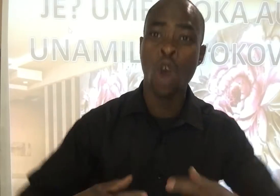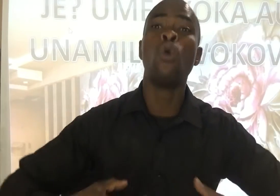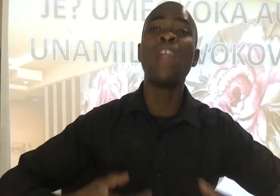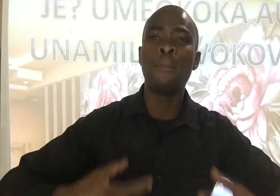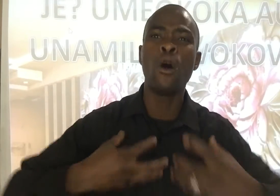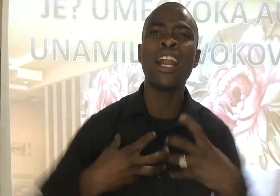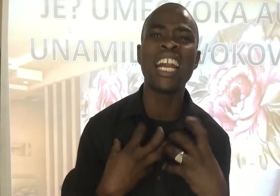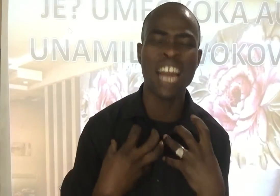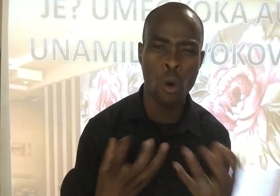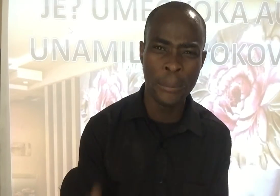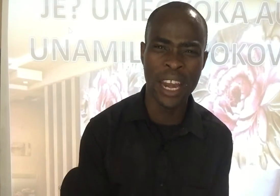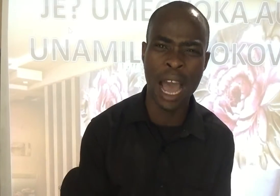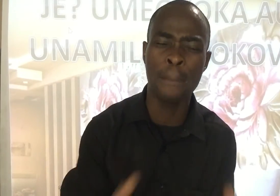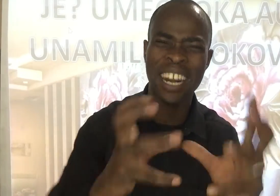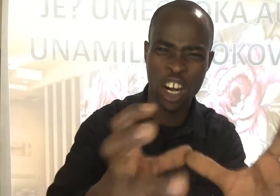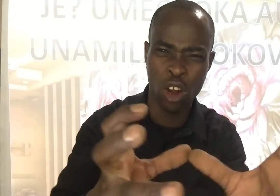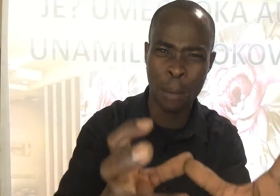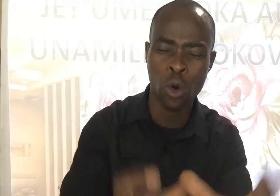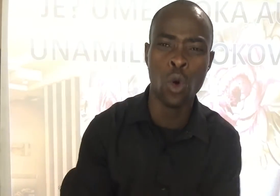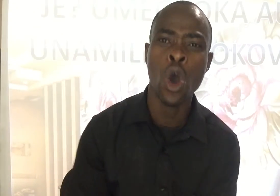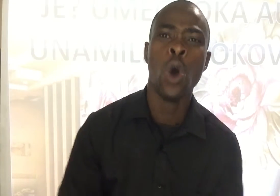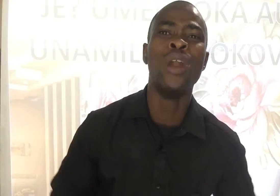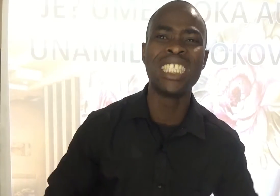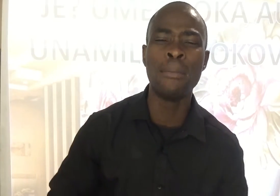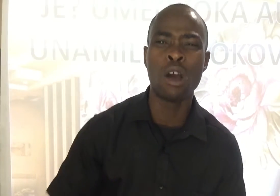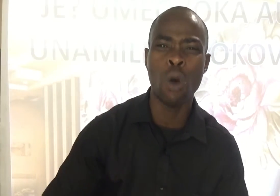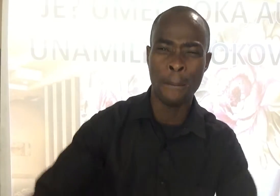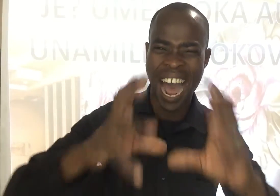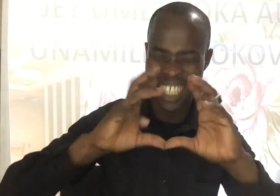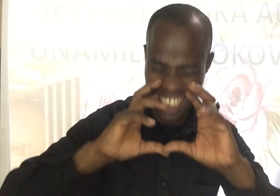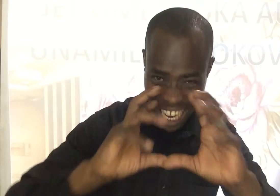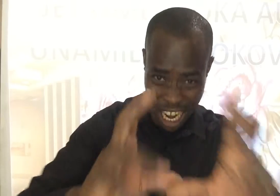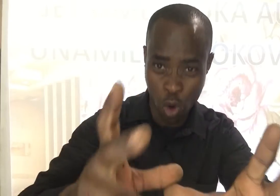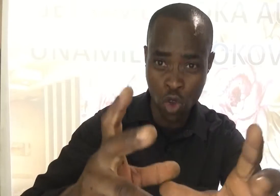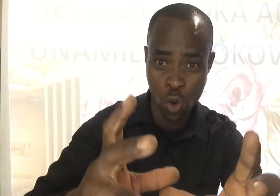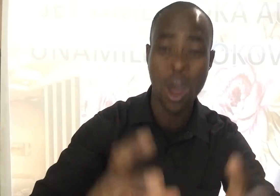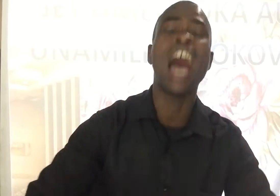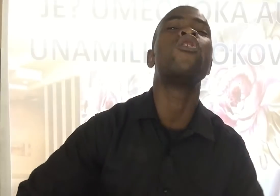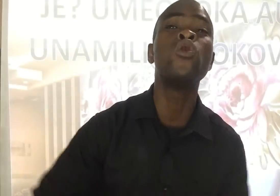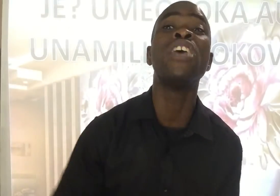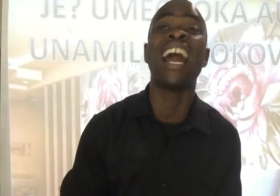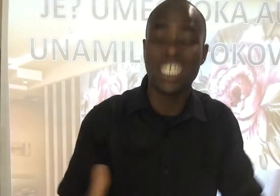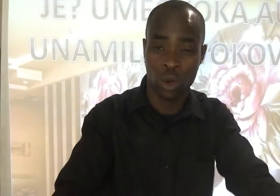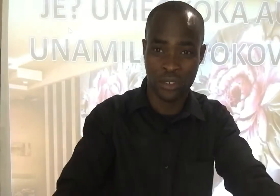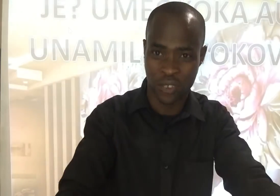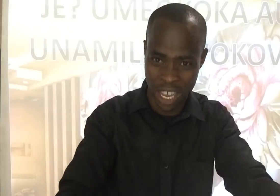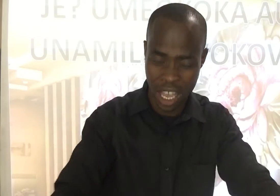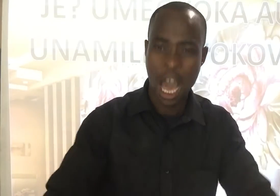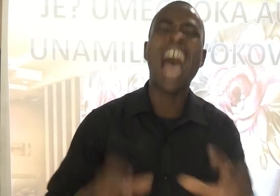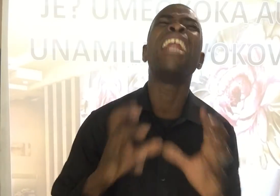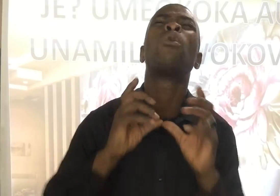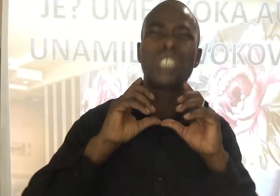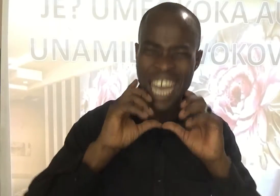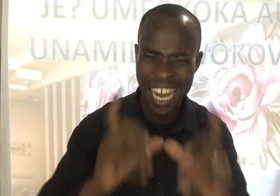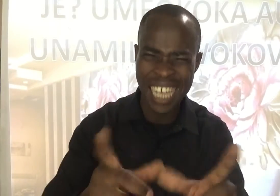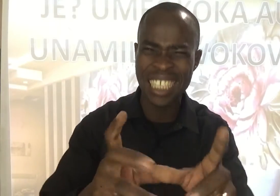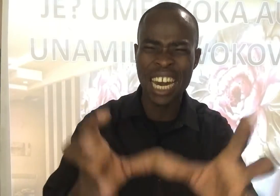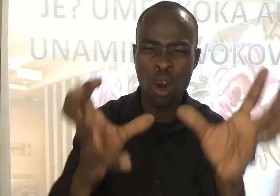Unapoona ni nahubiri hapa neno la mungu Unasema kwamba achana na huyu Hajui anajokifanyi Anakushangaa sana